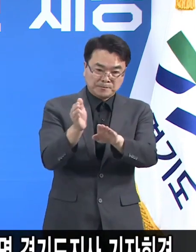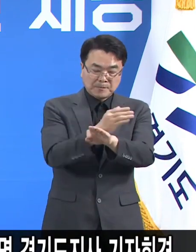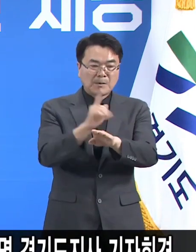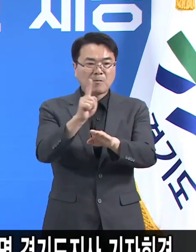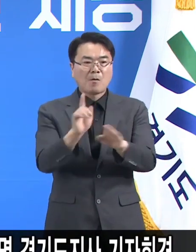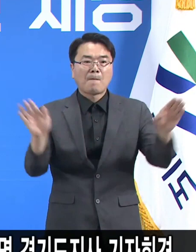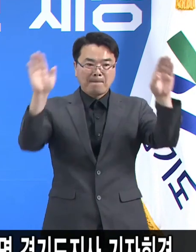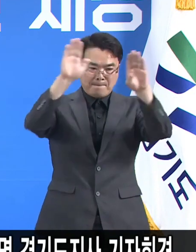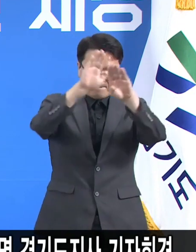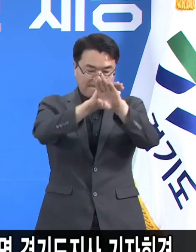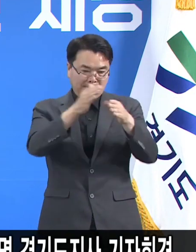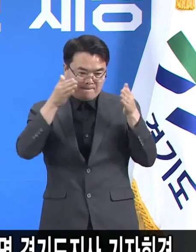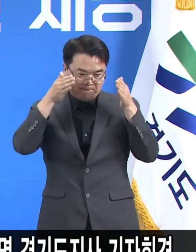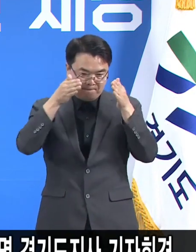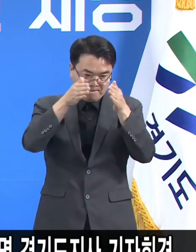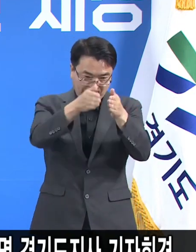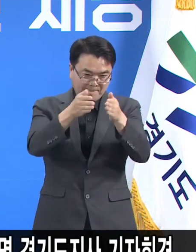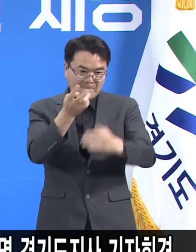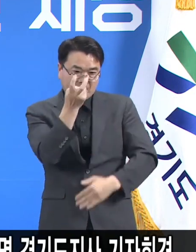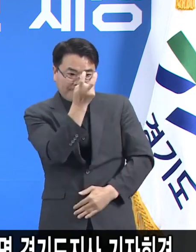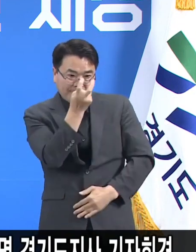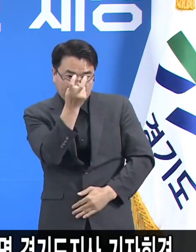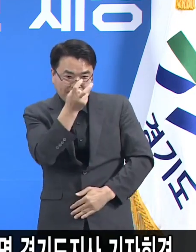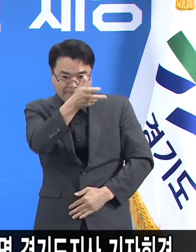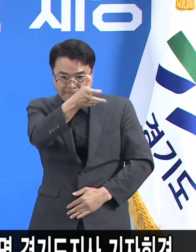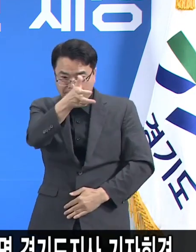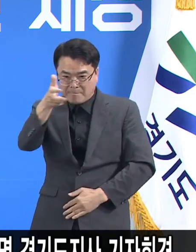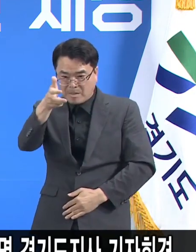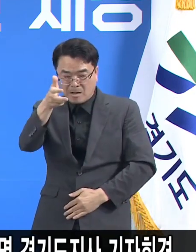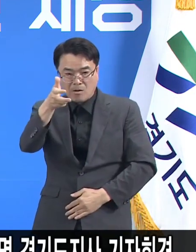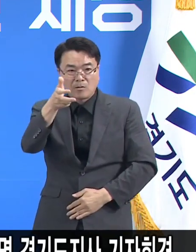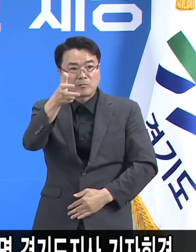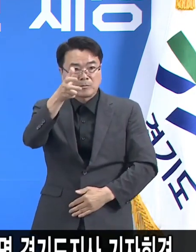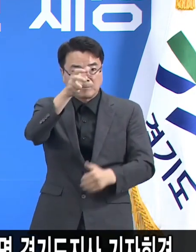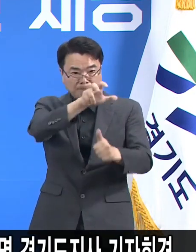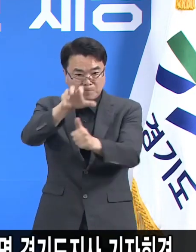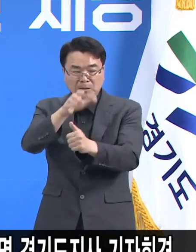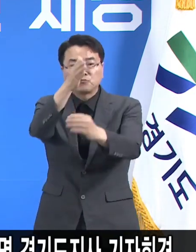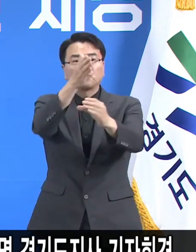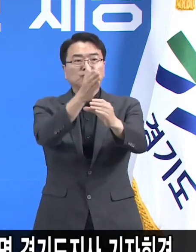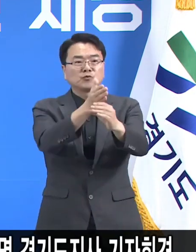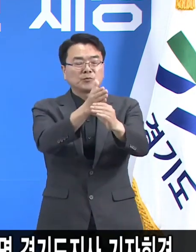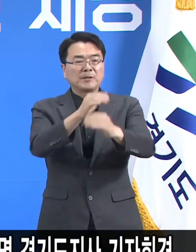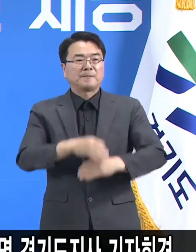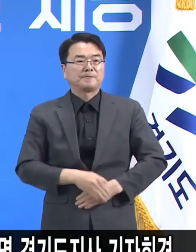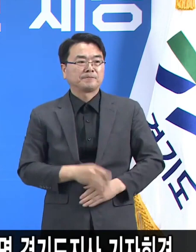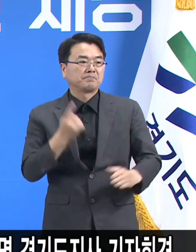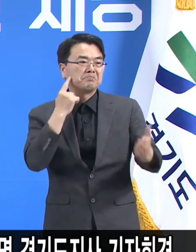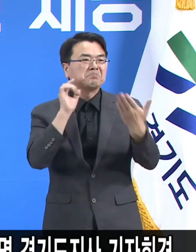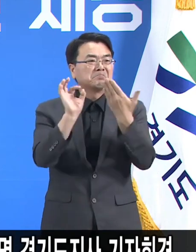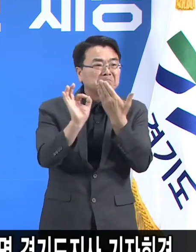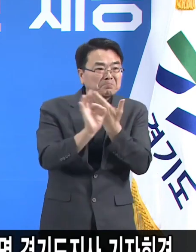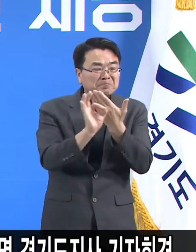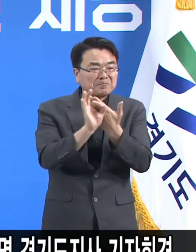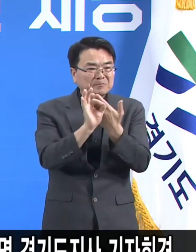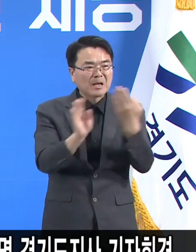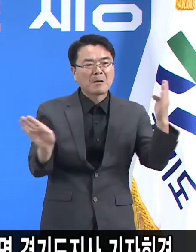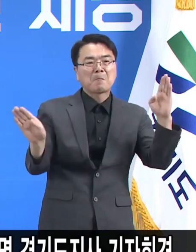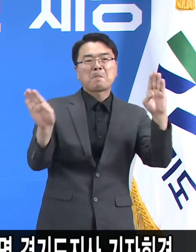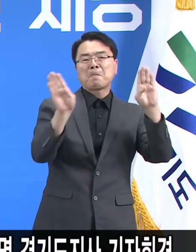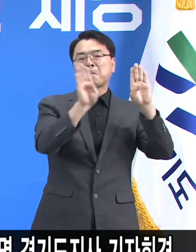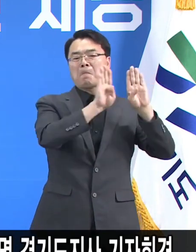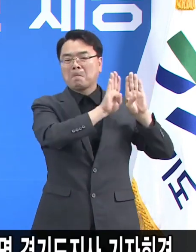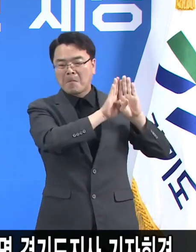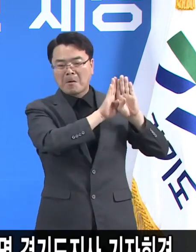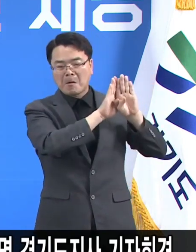야간 집중단속을 준비 중인데 사실은 영업을 하면서 문을 닫아놓고 보이지